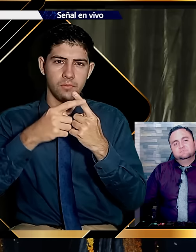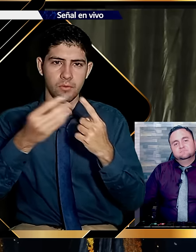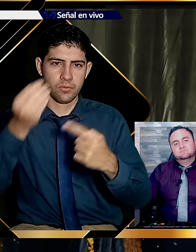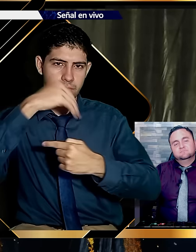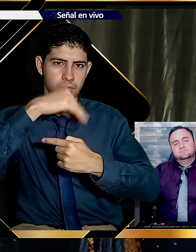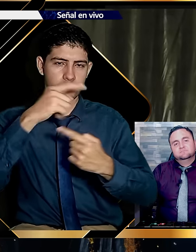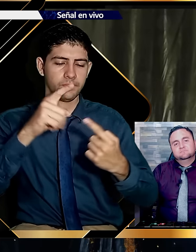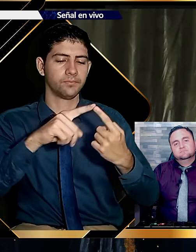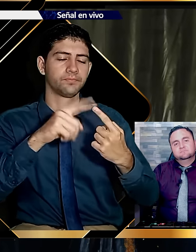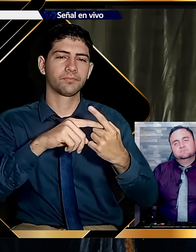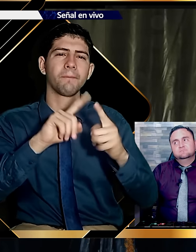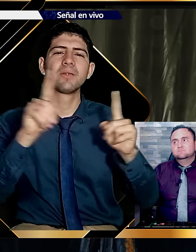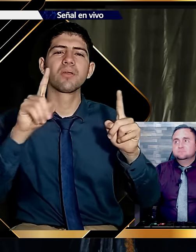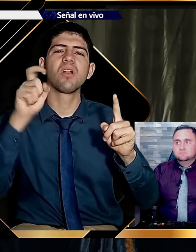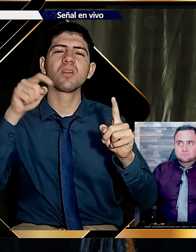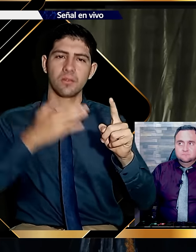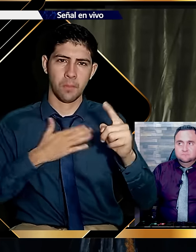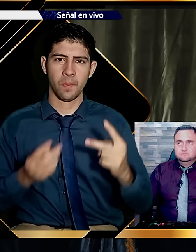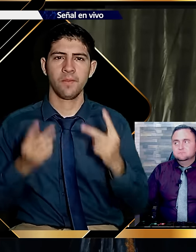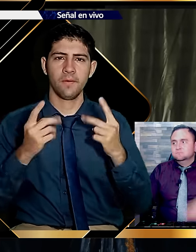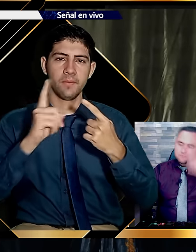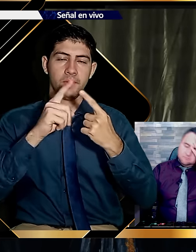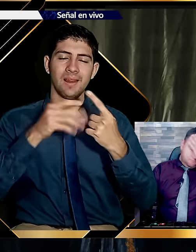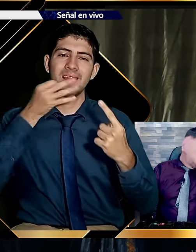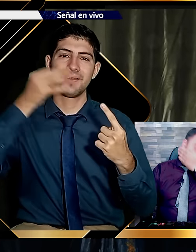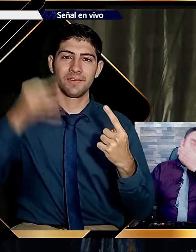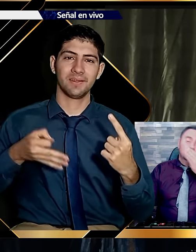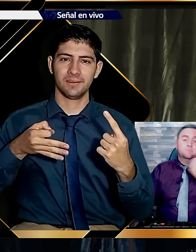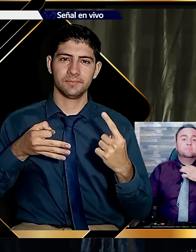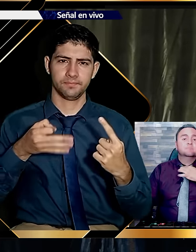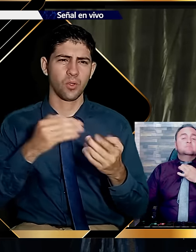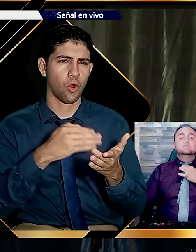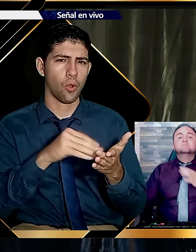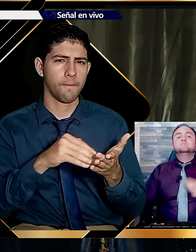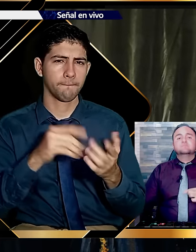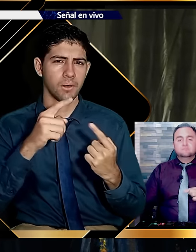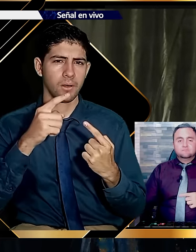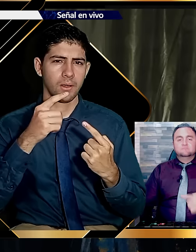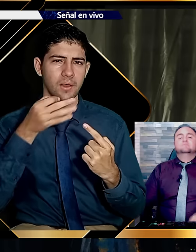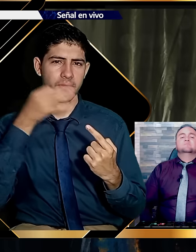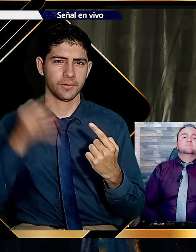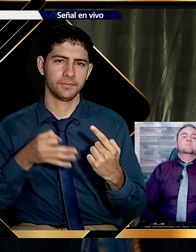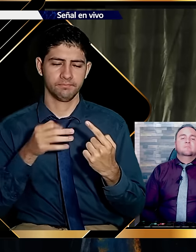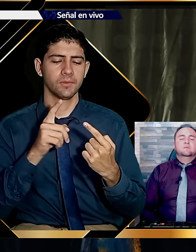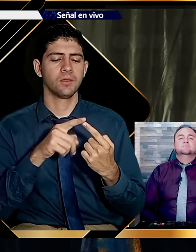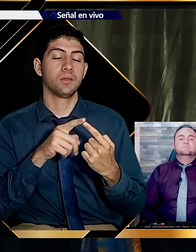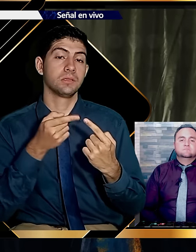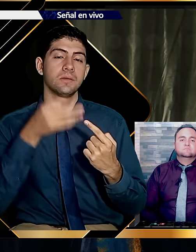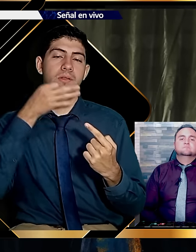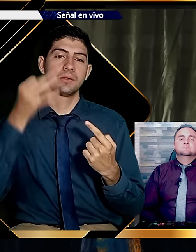la vida. Número uno. Se llama la verdad. Ese es el primer producto. Compra la verdad.